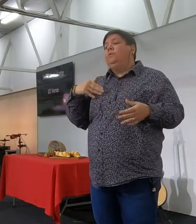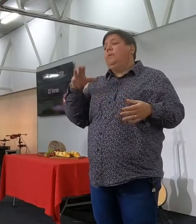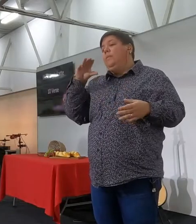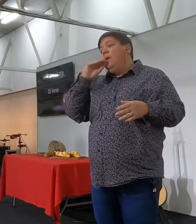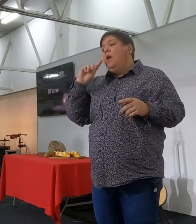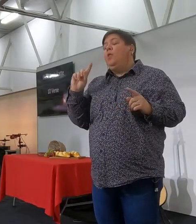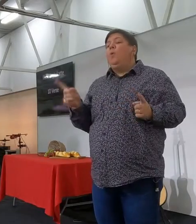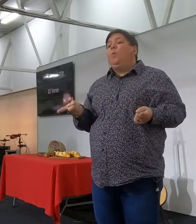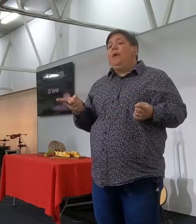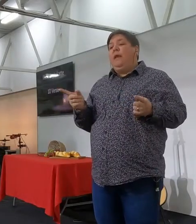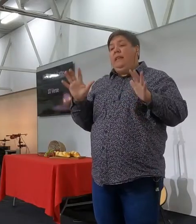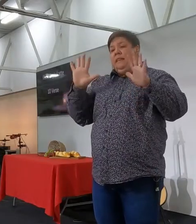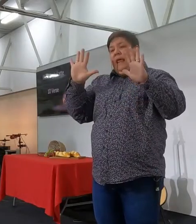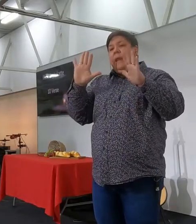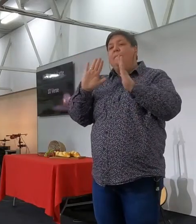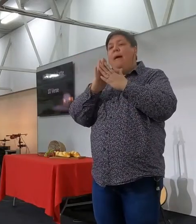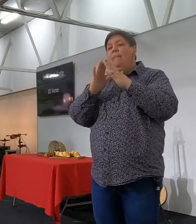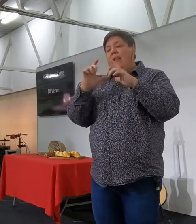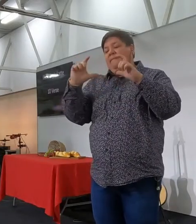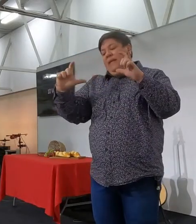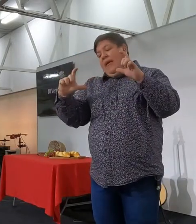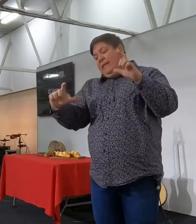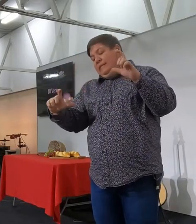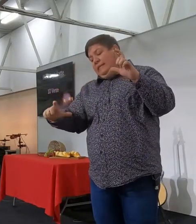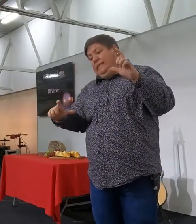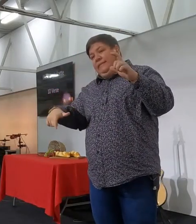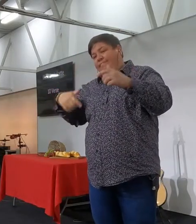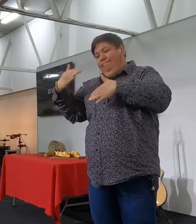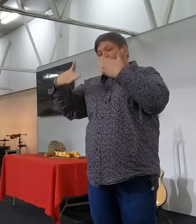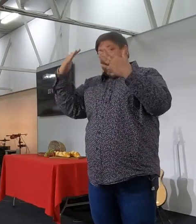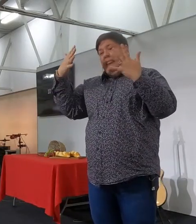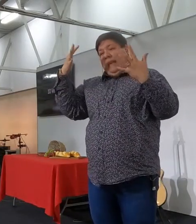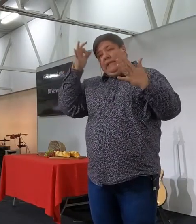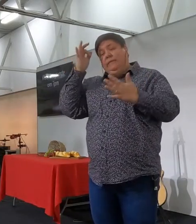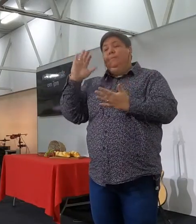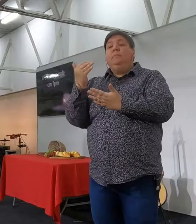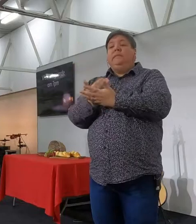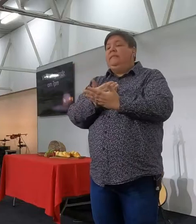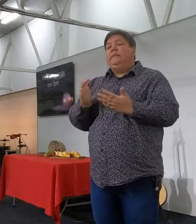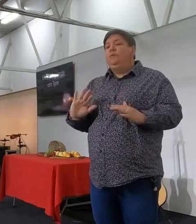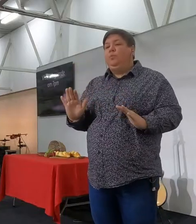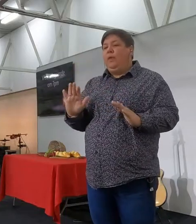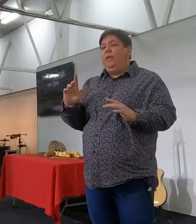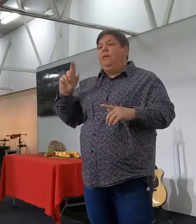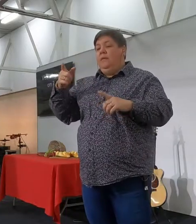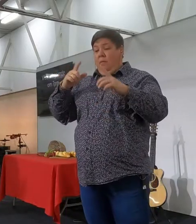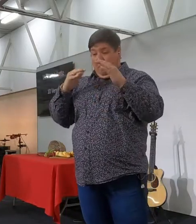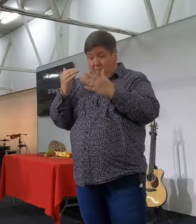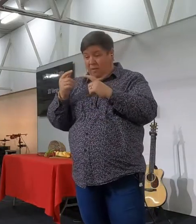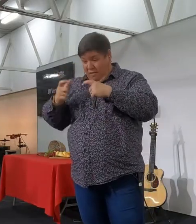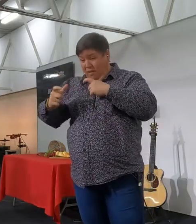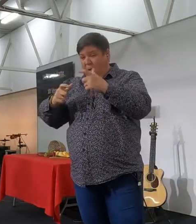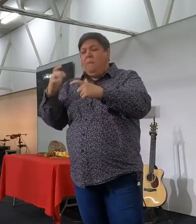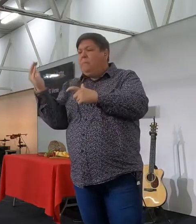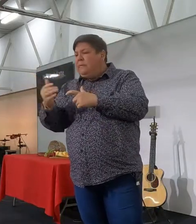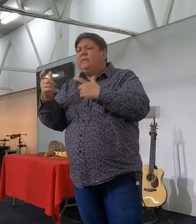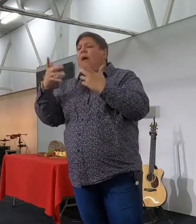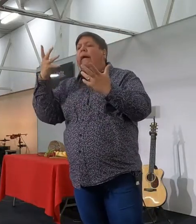10 bybelverse, 10 bybelverse, en hierdie 10 bybelverse is 10 bybelverse wat elke